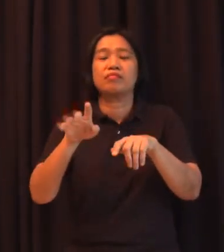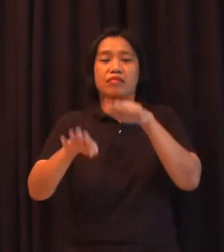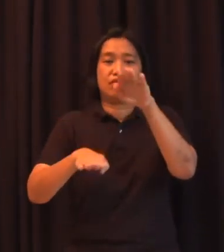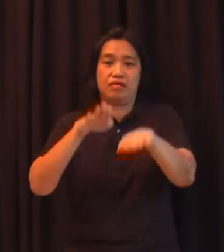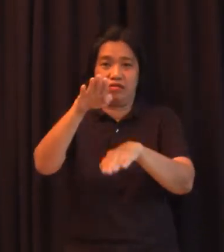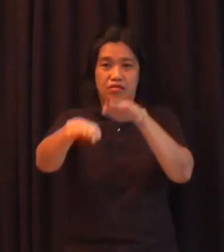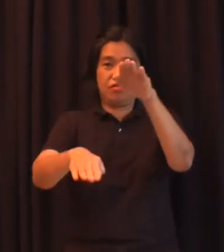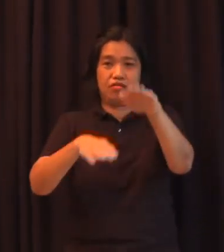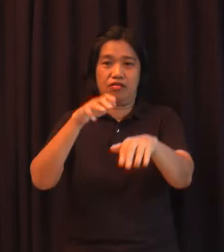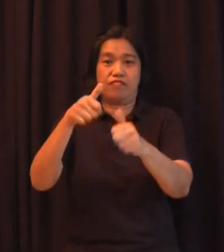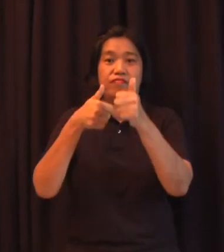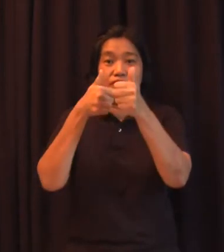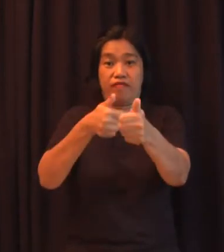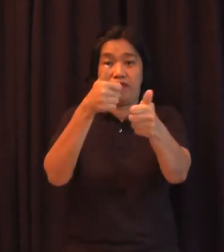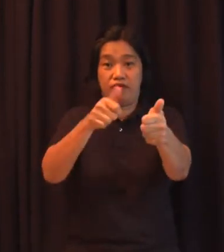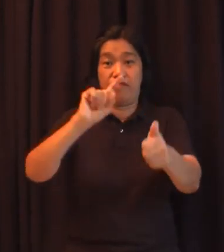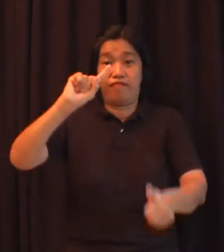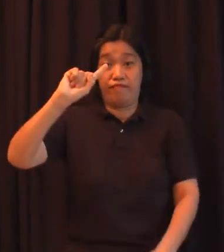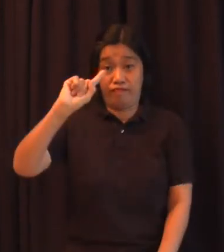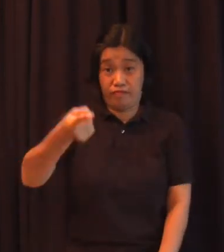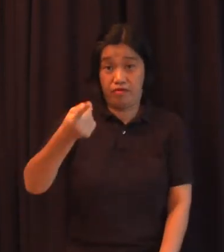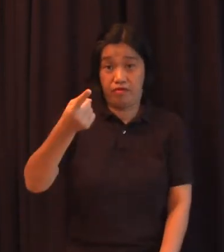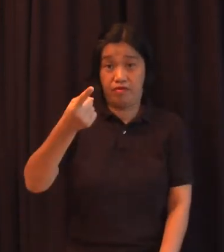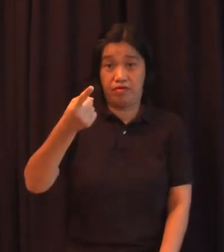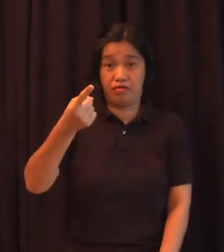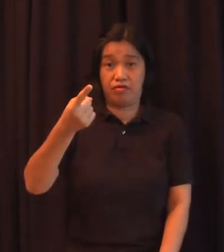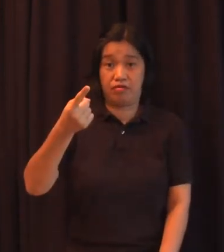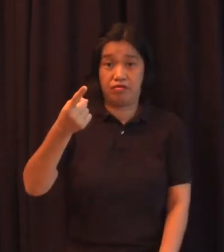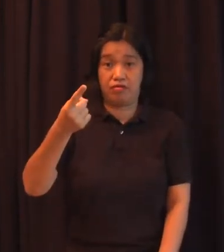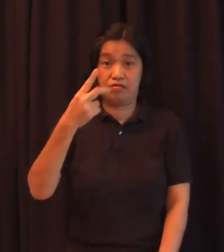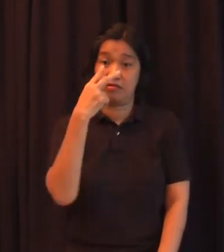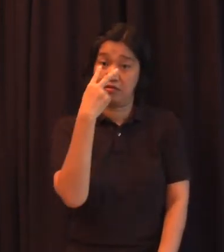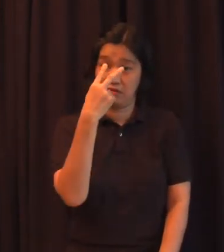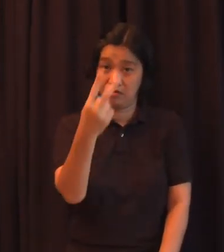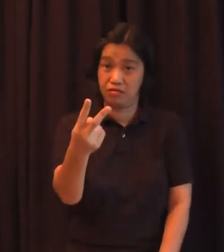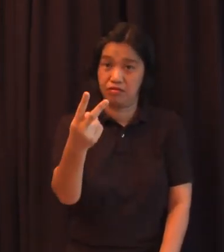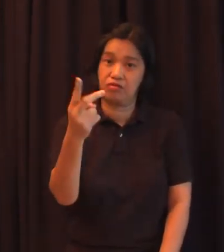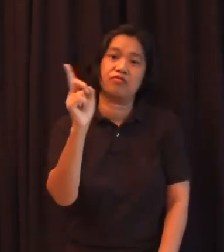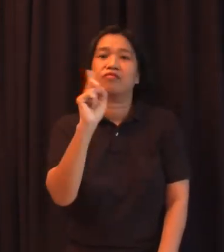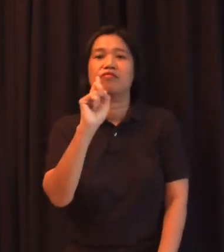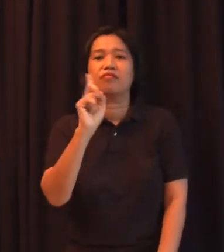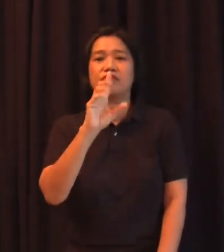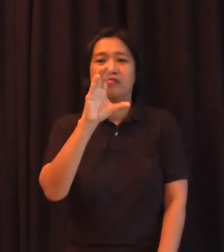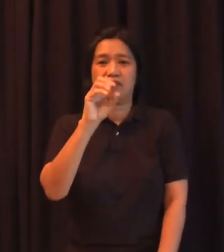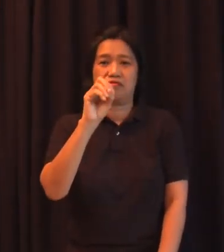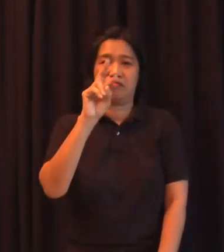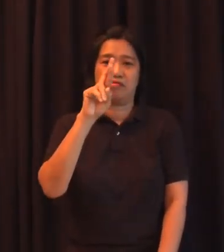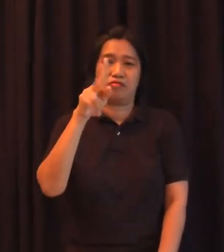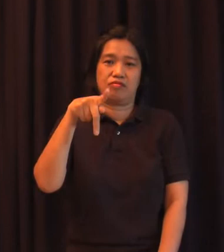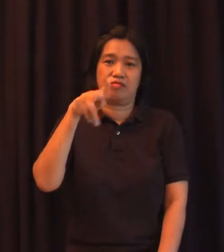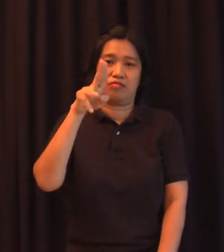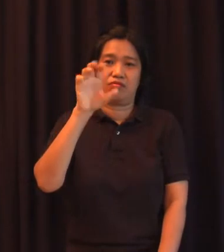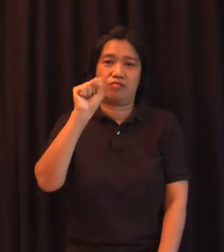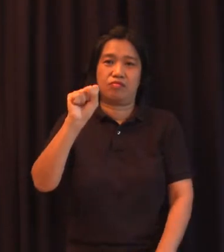kinakailangan ay tignan mo muna yung corpus ng wikang pambansa kung meron nandiyan nage-exist yan dapat ang